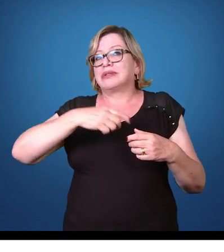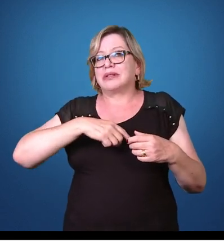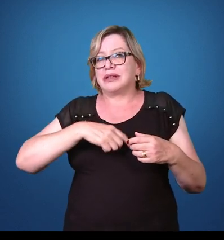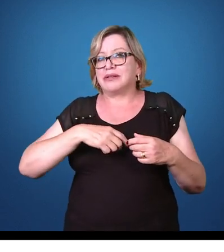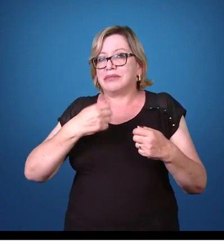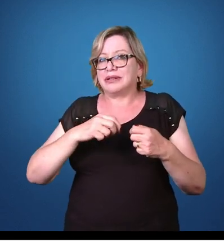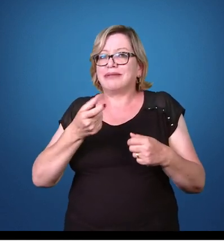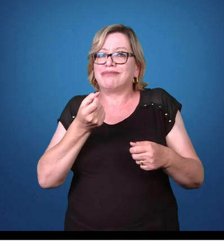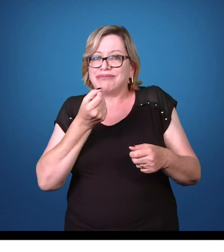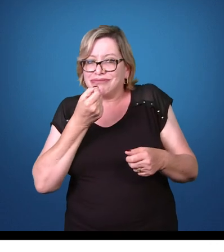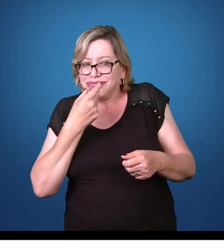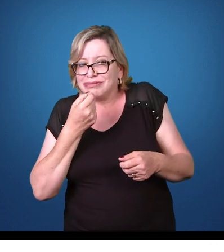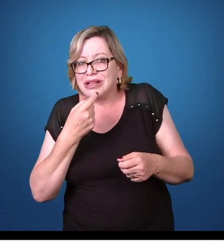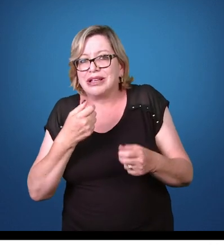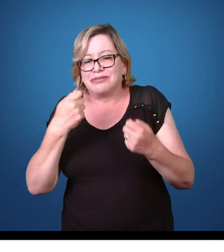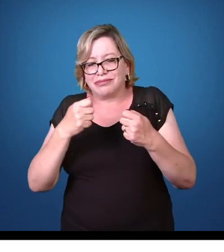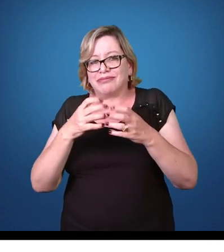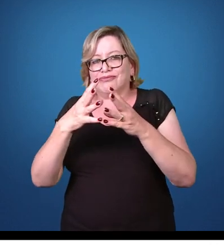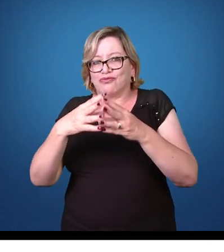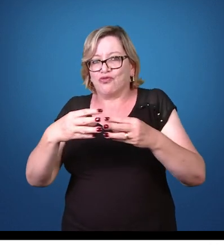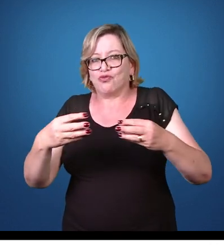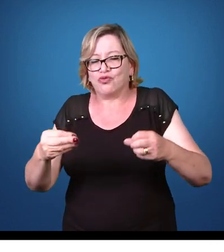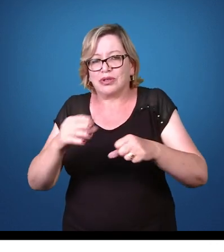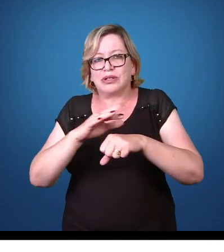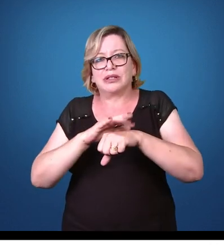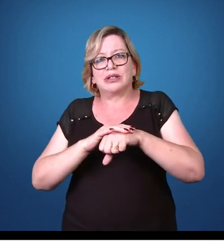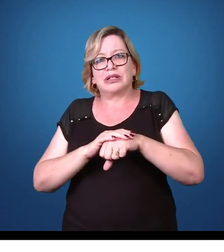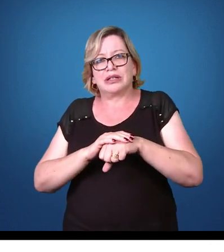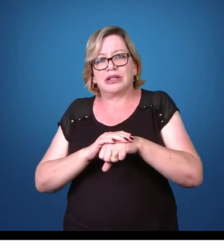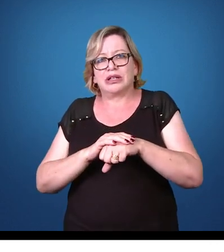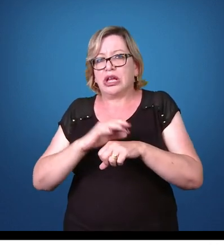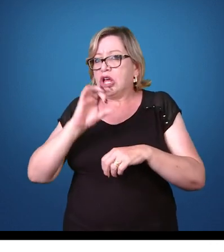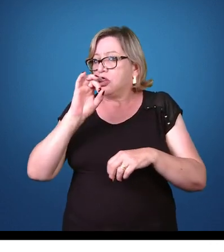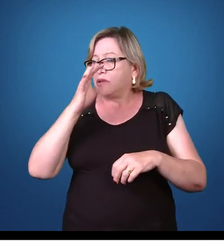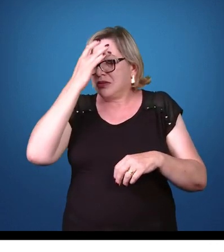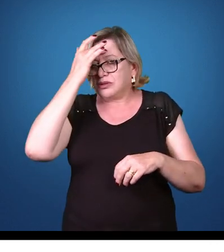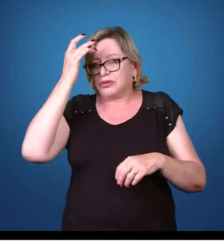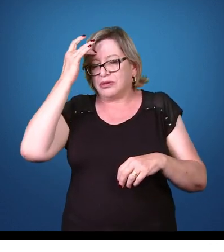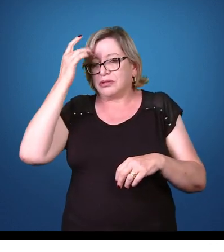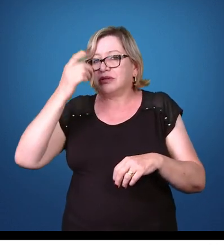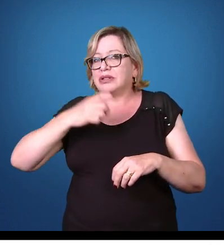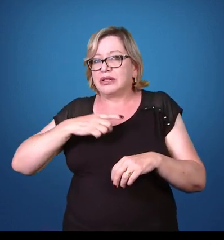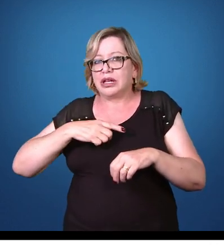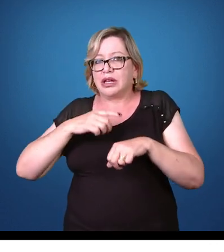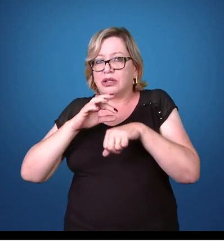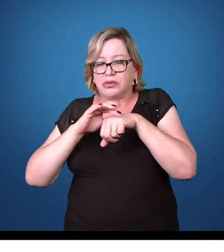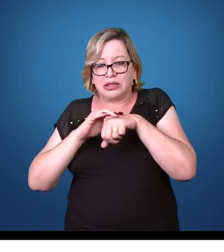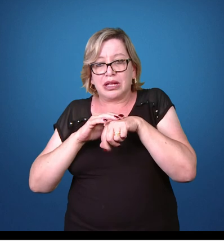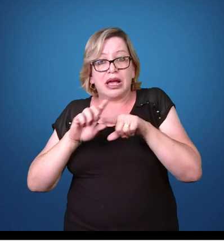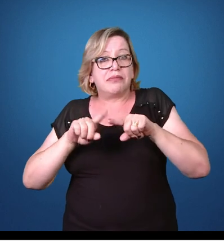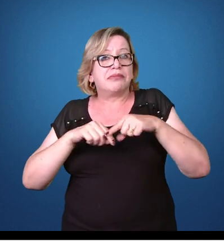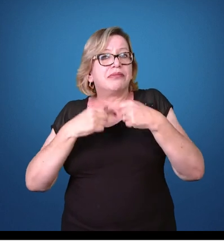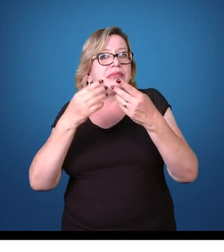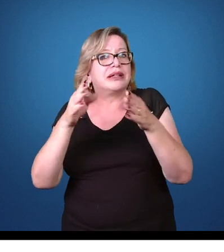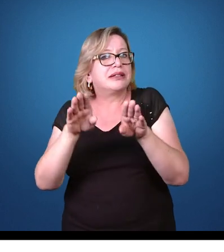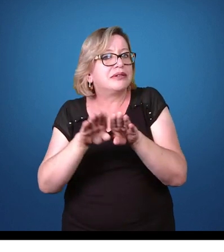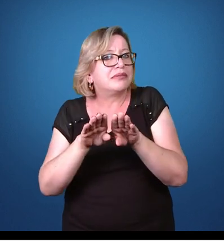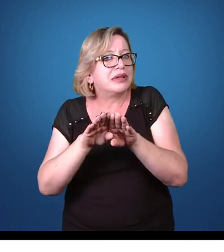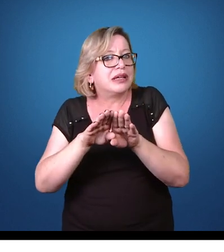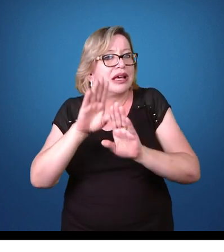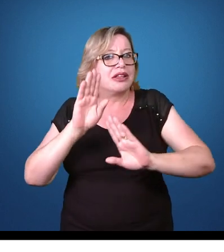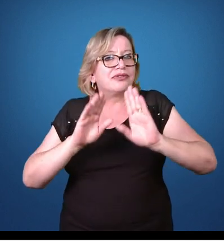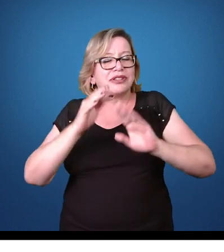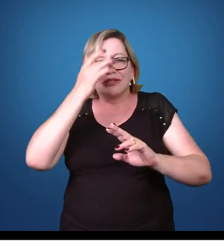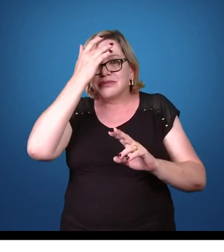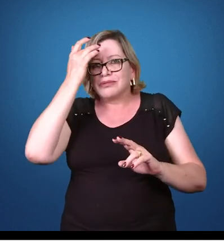essas pessoas, tem que existir o tratamento, mas não só das pessoas que têm a malária, das pessoas que também não têm, que a gente chama de assintomáticos.